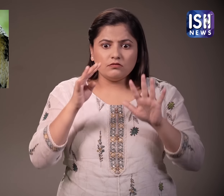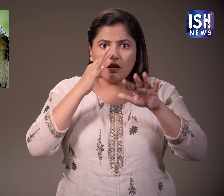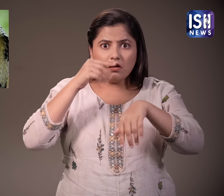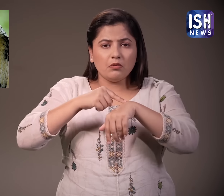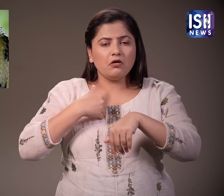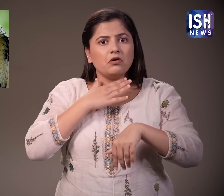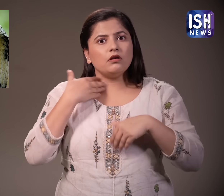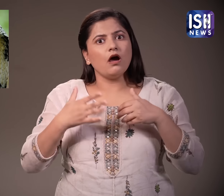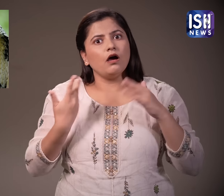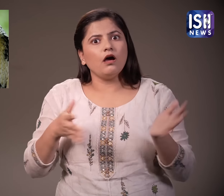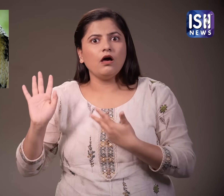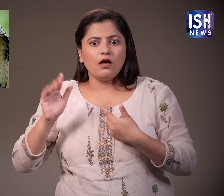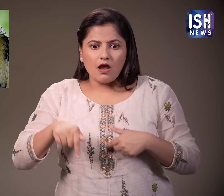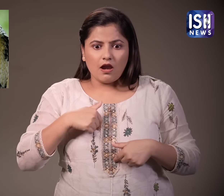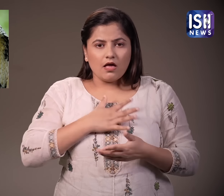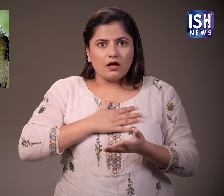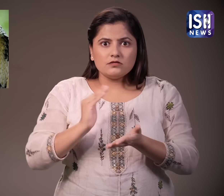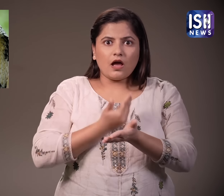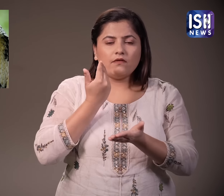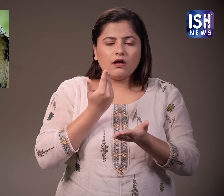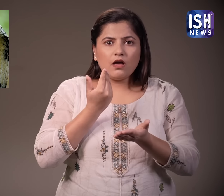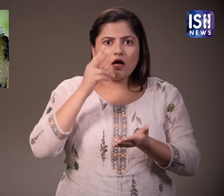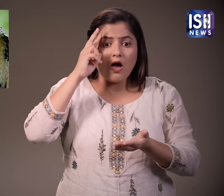तेरा जुलई को उसे साथवी बार साप ने डसा.